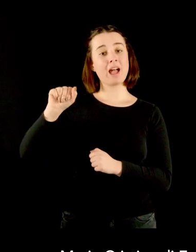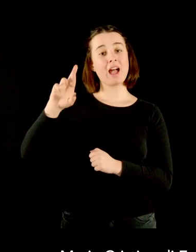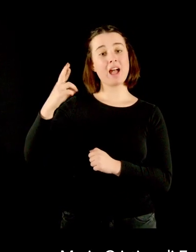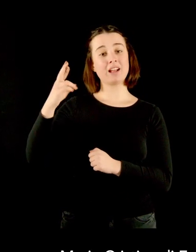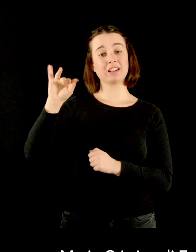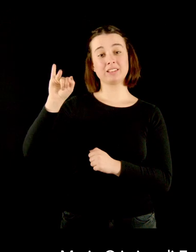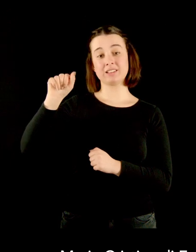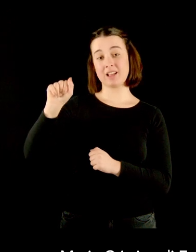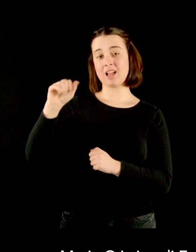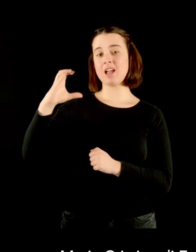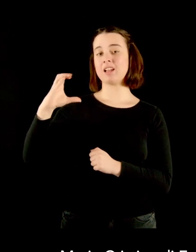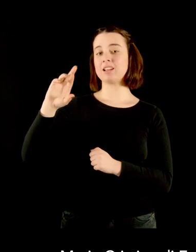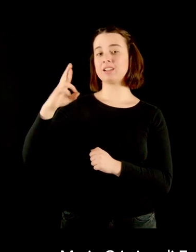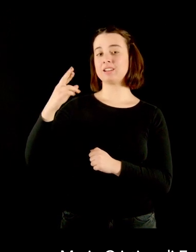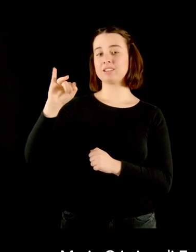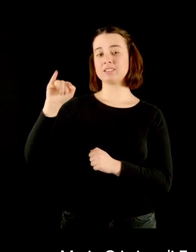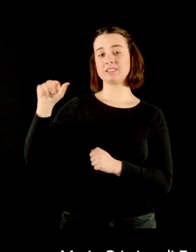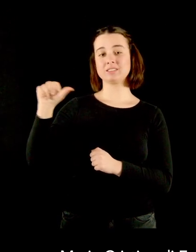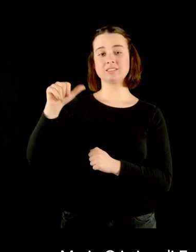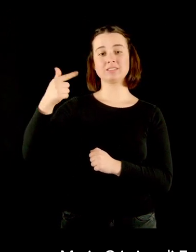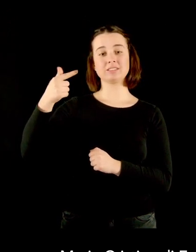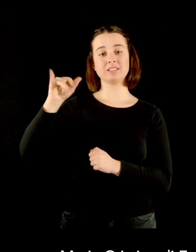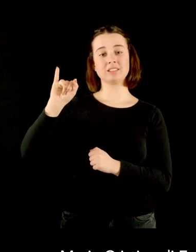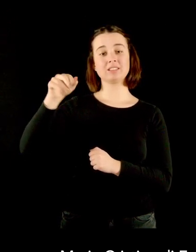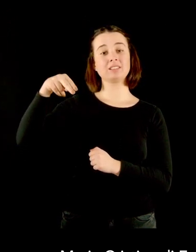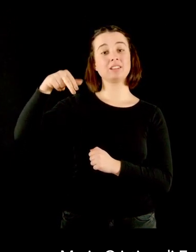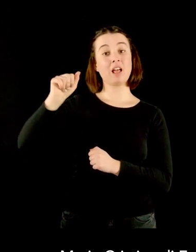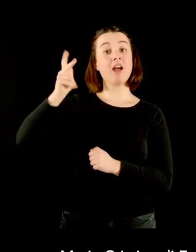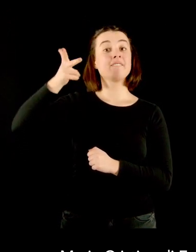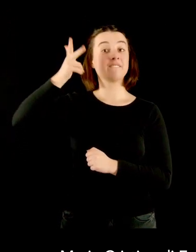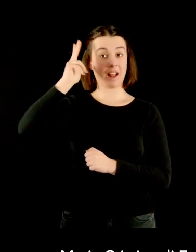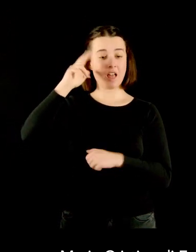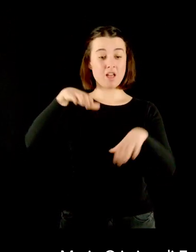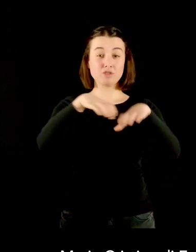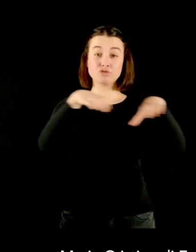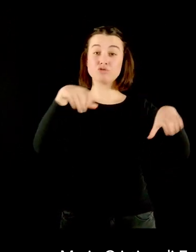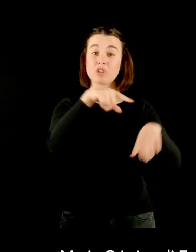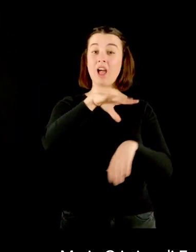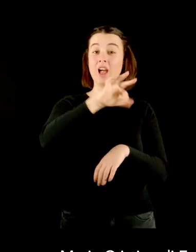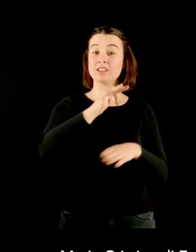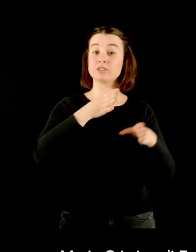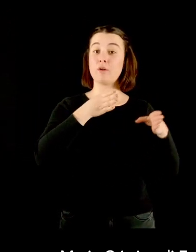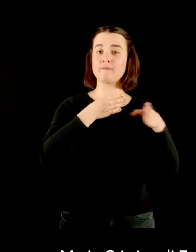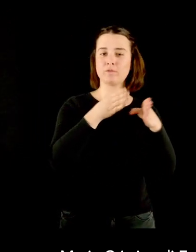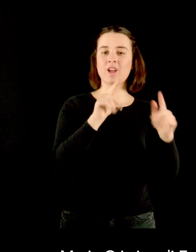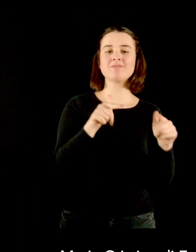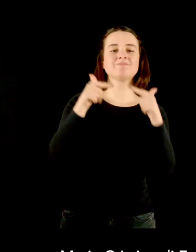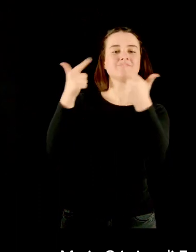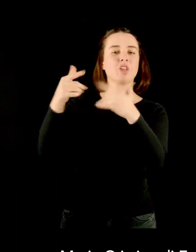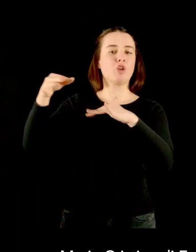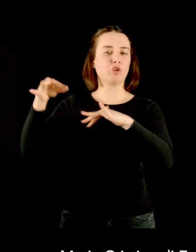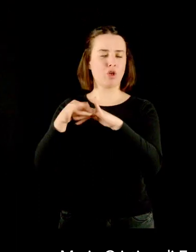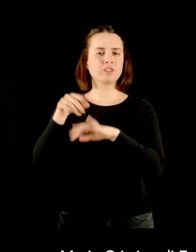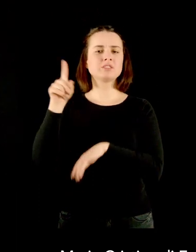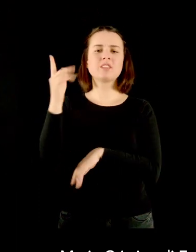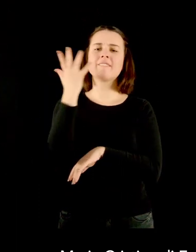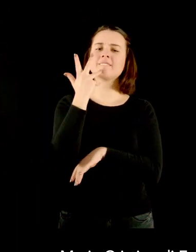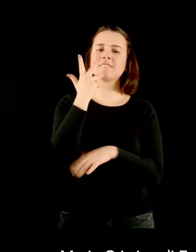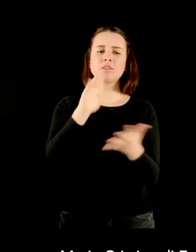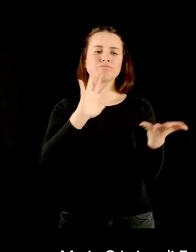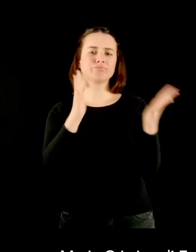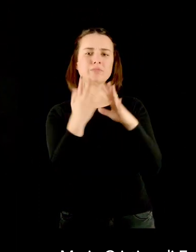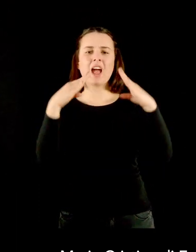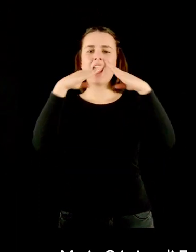Maria Cristina di Francia riceve il casino fluviale in dono di nozze e inizia la trasformazione in maison de plaisance.